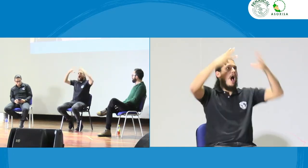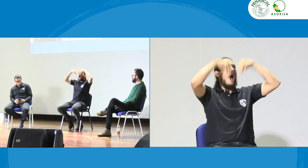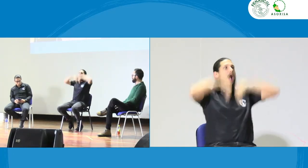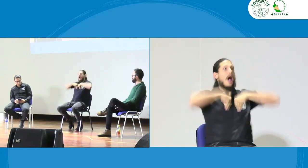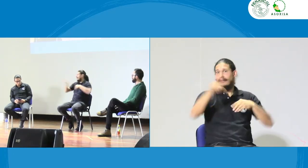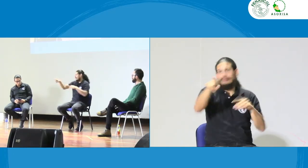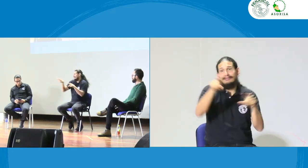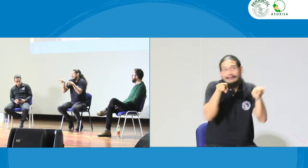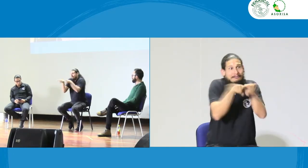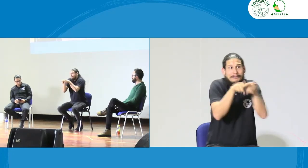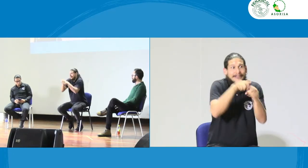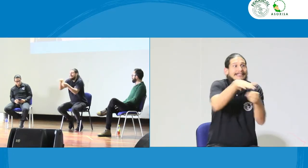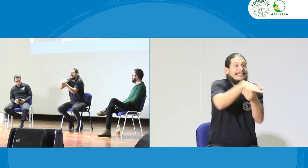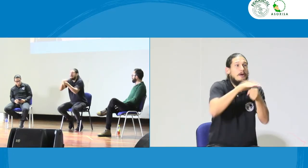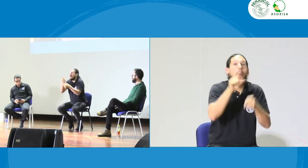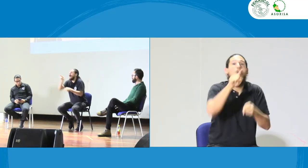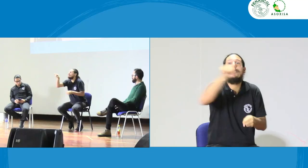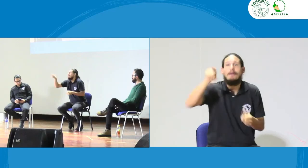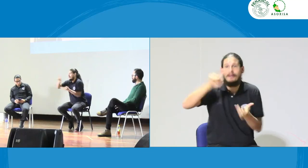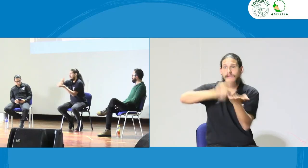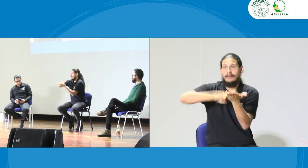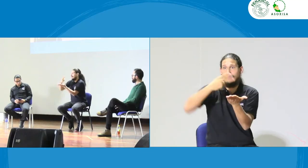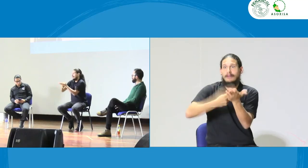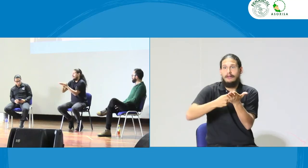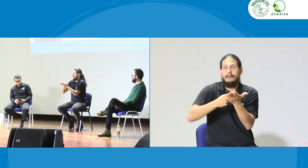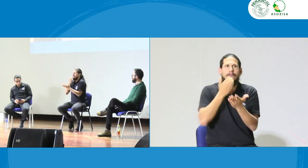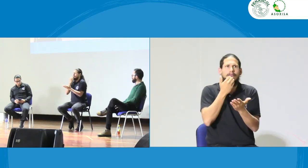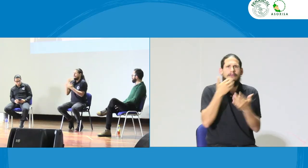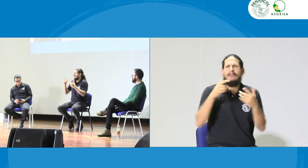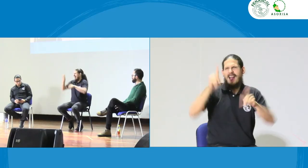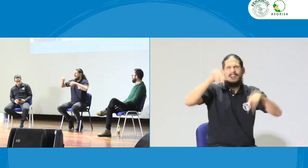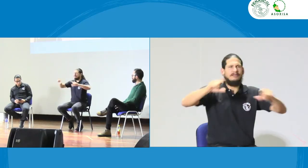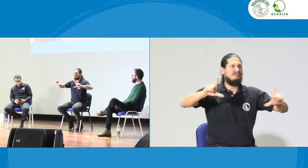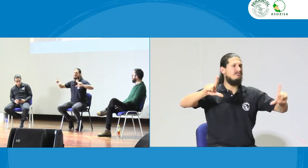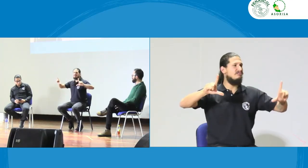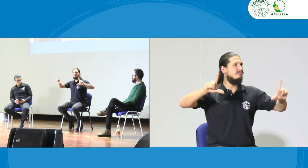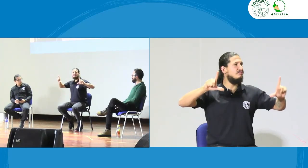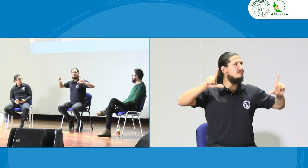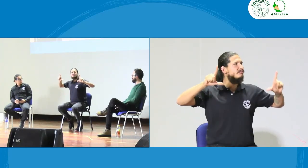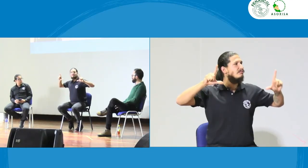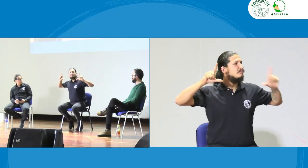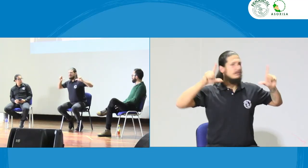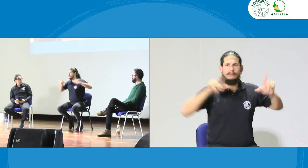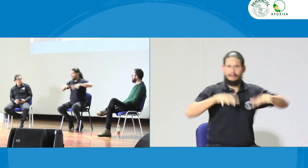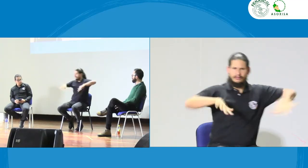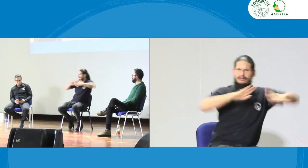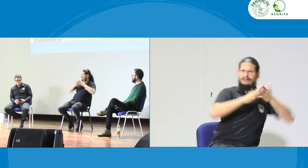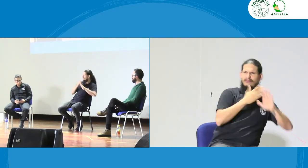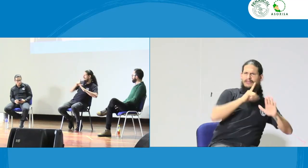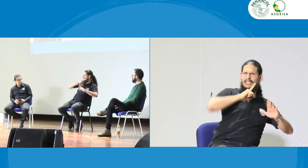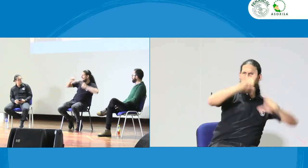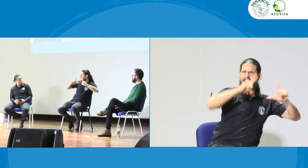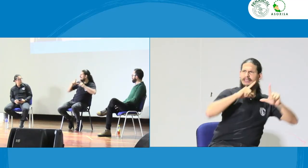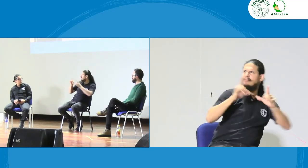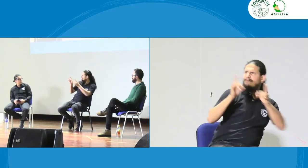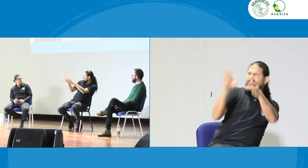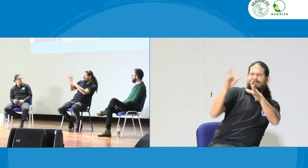corresponsabilidad con toda la comunidad con las asociaciones con todos entonces por ejemplo tenemos intérpretes que quieren ganar ese